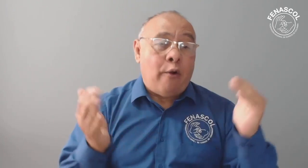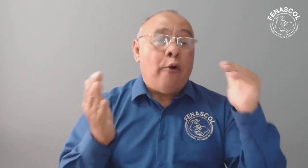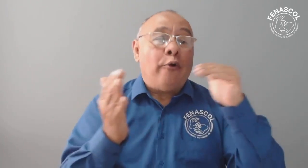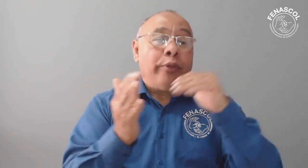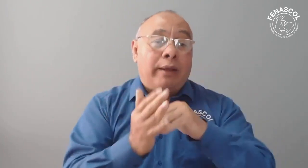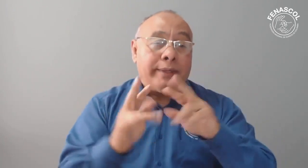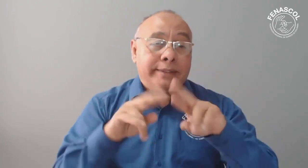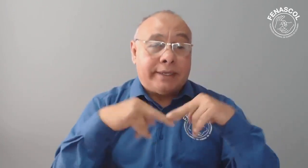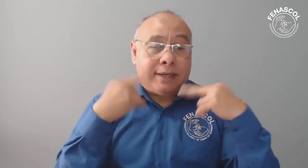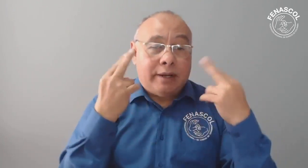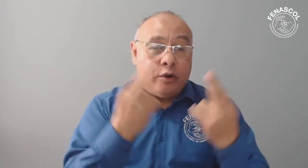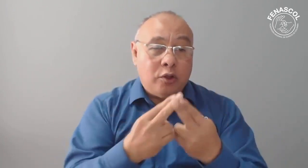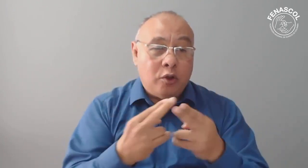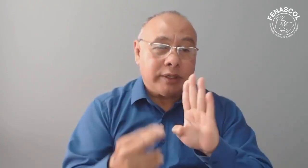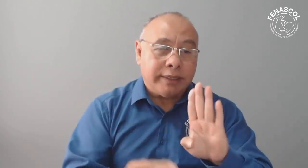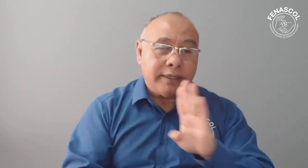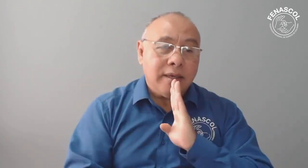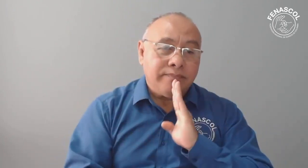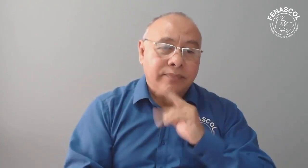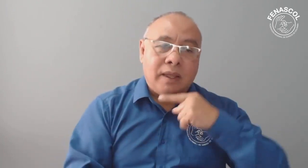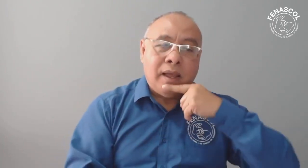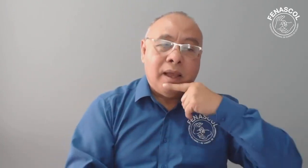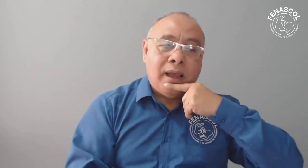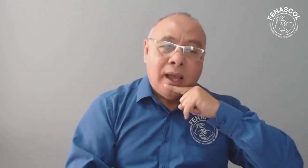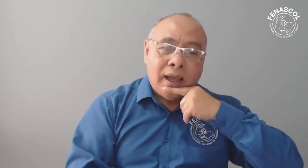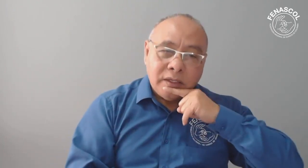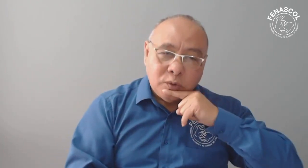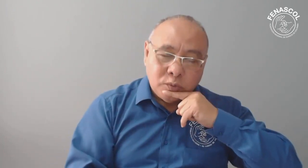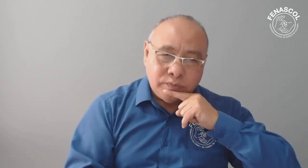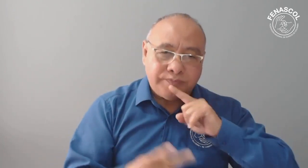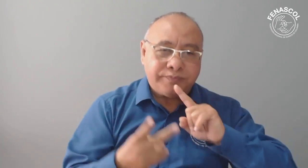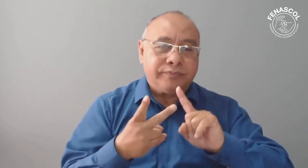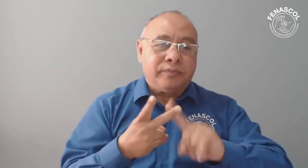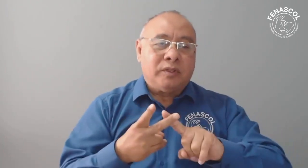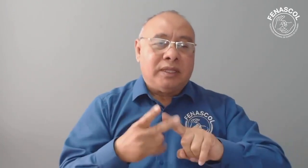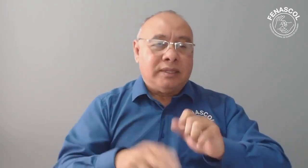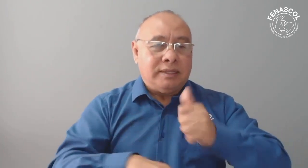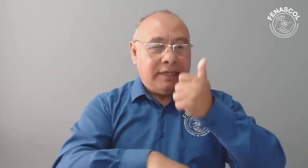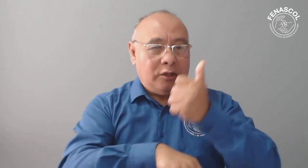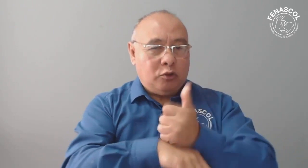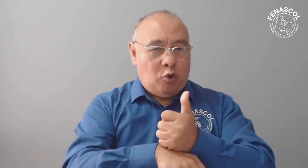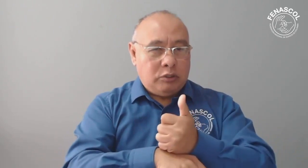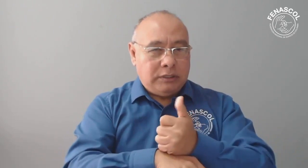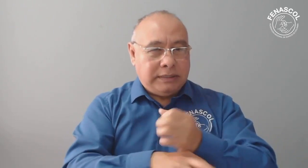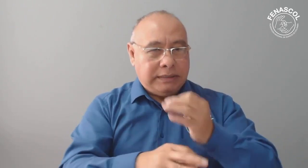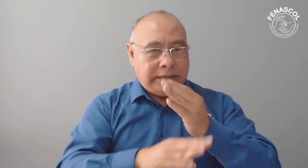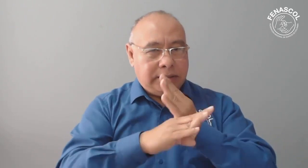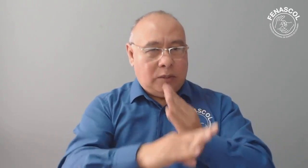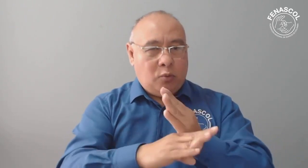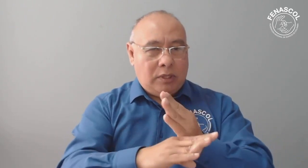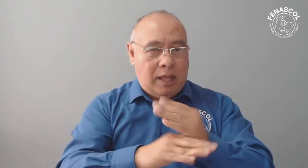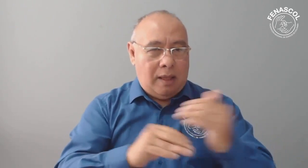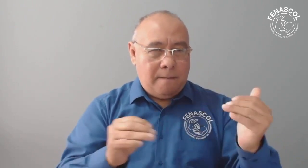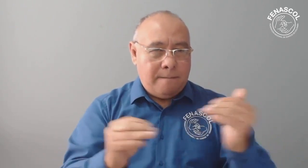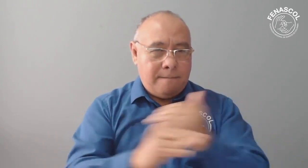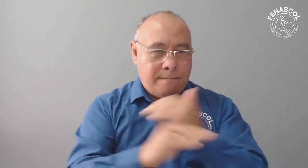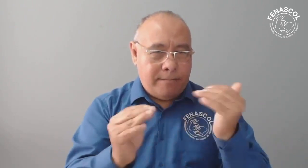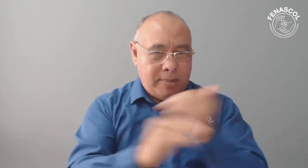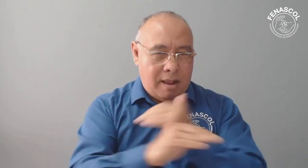La semana pasada estuvimos reunidos con Jairo Klopatowski, el director de la Agencia de Seguridad Vial, y la nueva